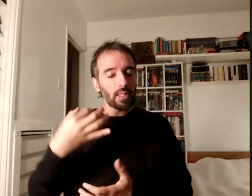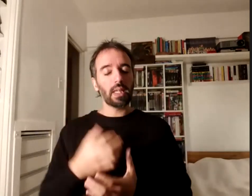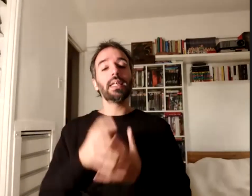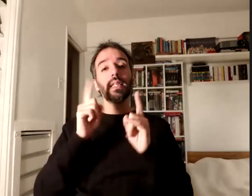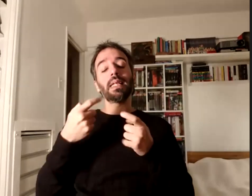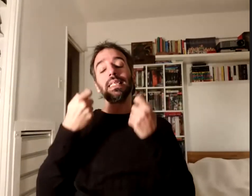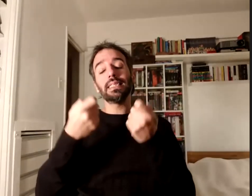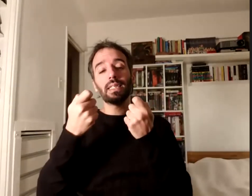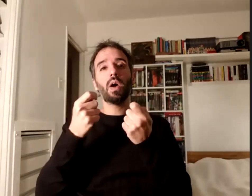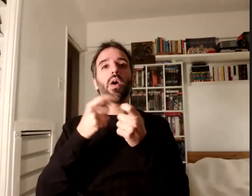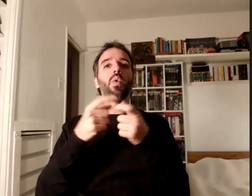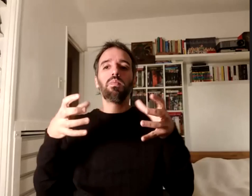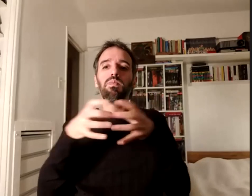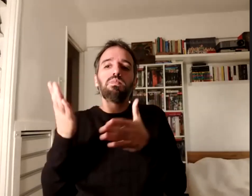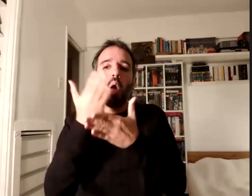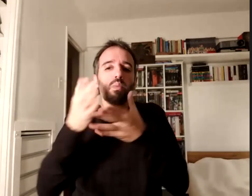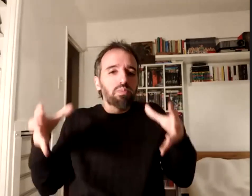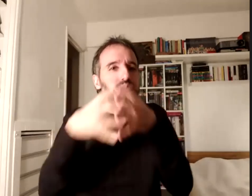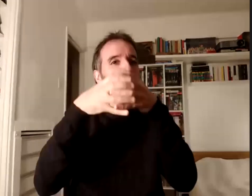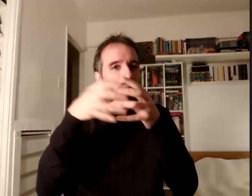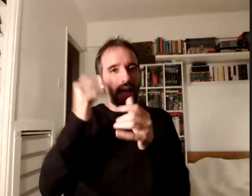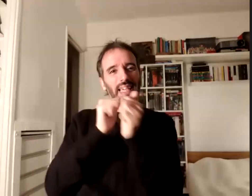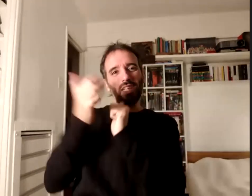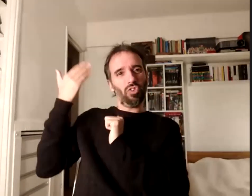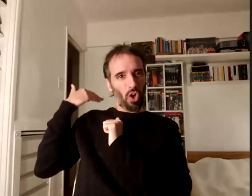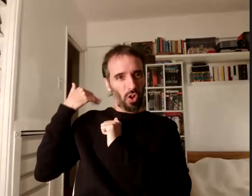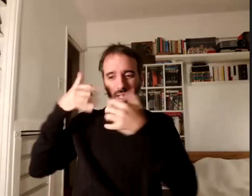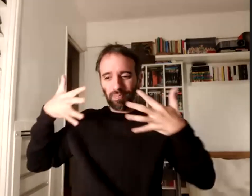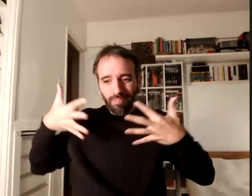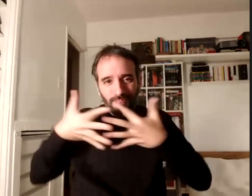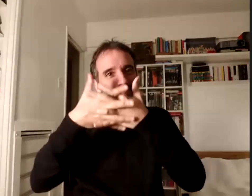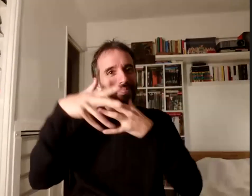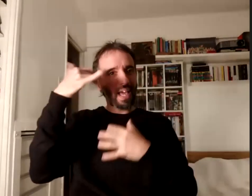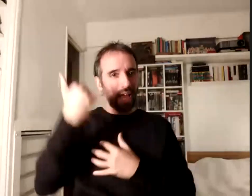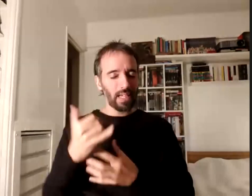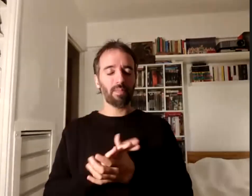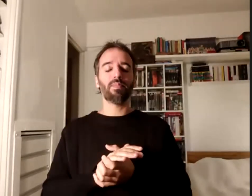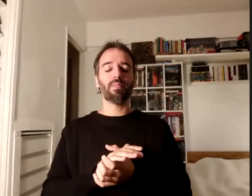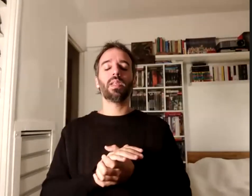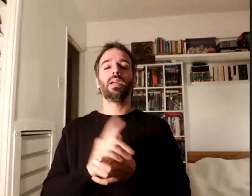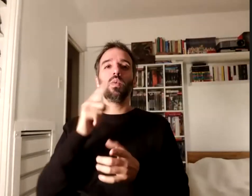colectiva que tiene una historia y un entramado y una potencia que va